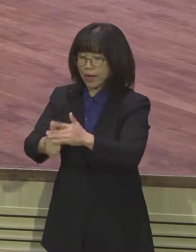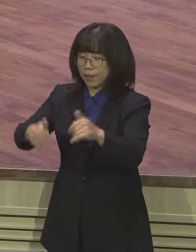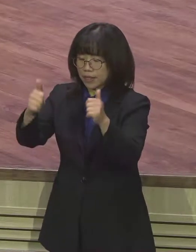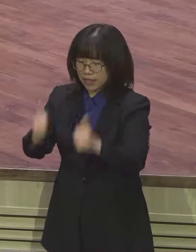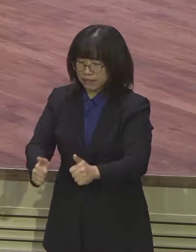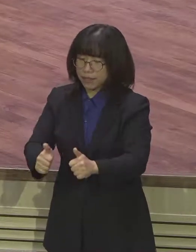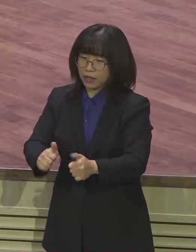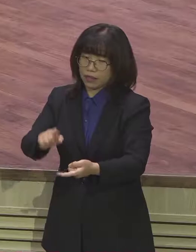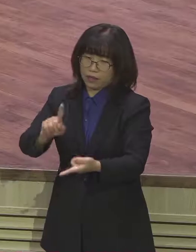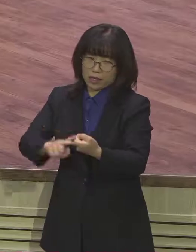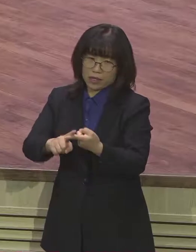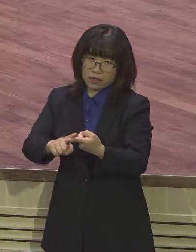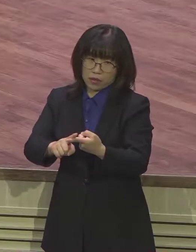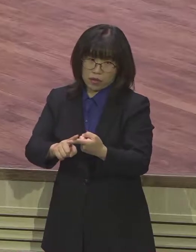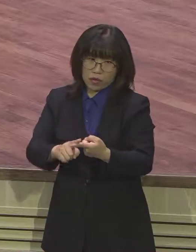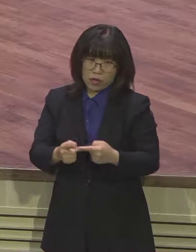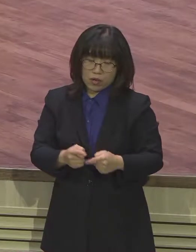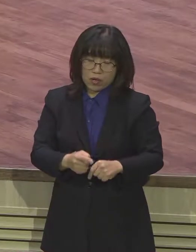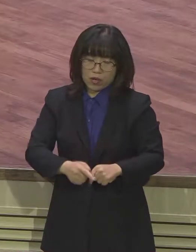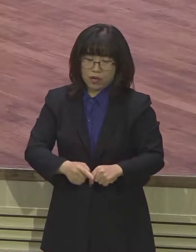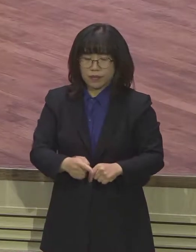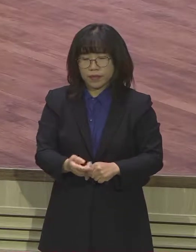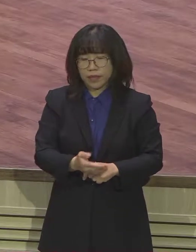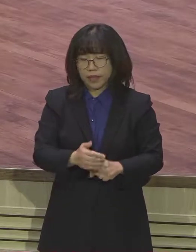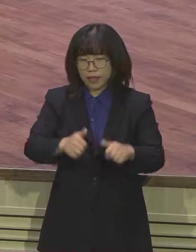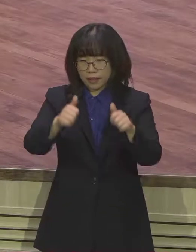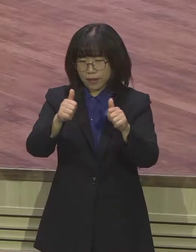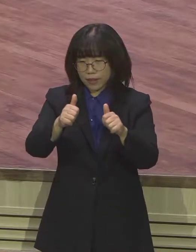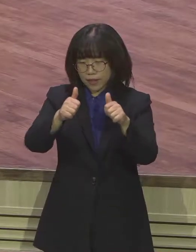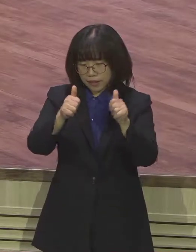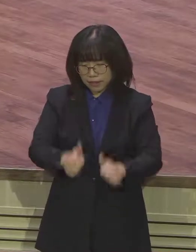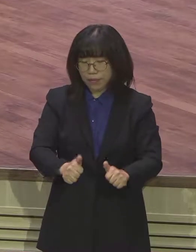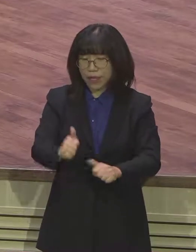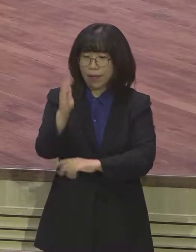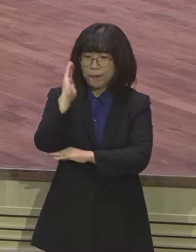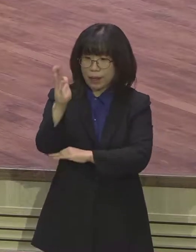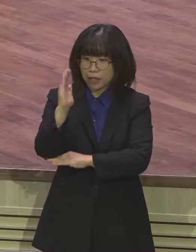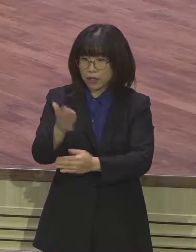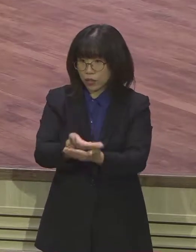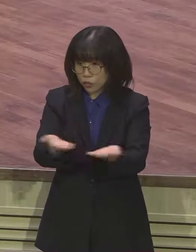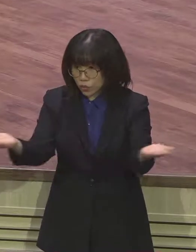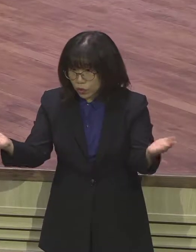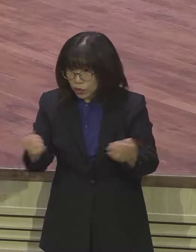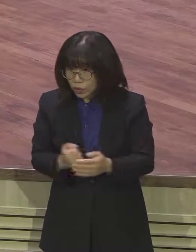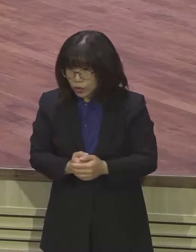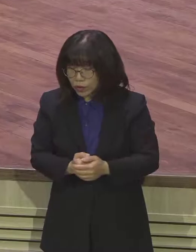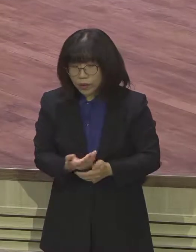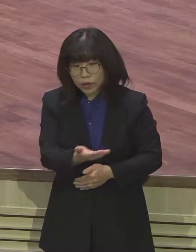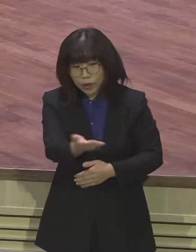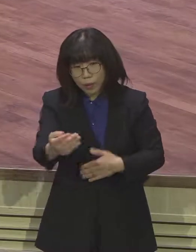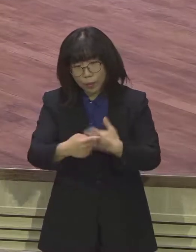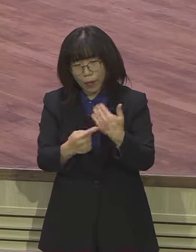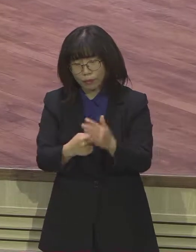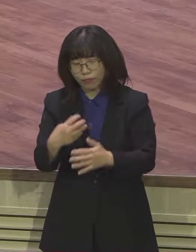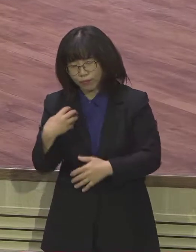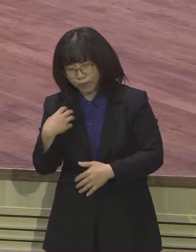강한 메시지고 또 강한 심판의 메시지가 담겨져 있습니다. 굉장히 무거울 수도 있습니다. 그만큼 아모스가